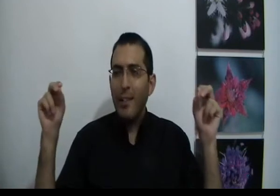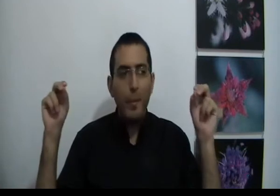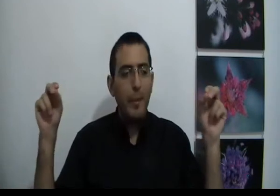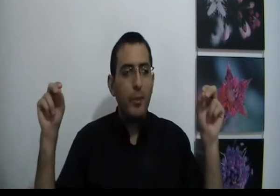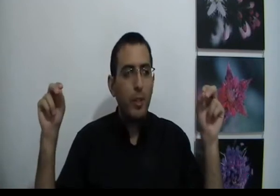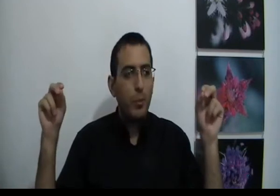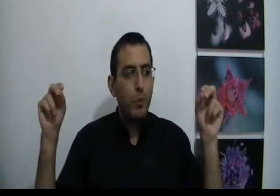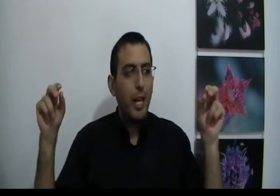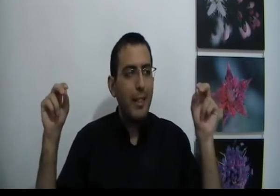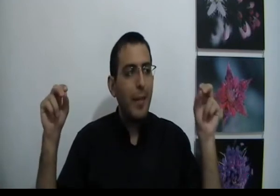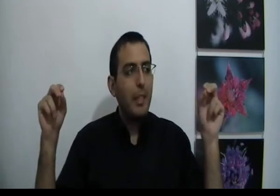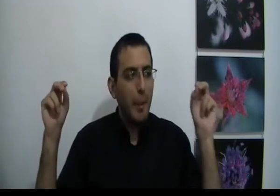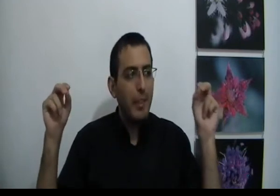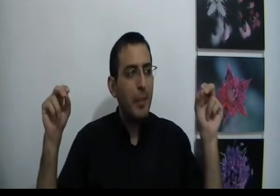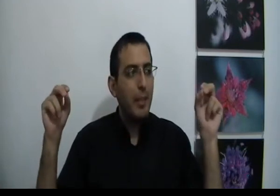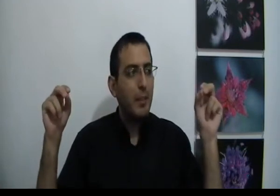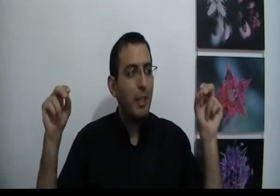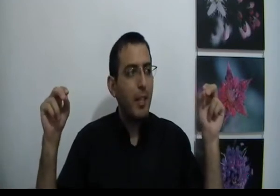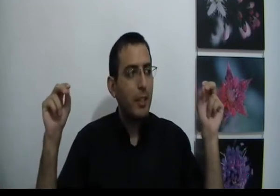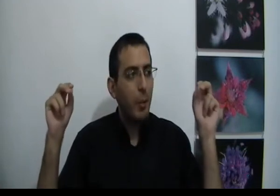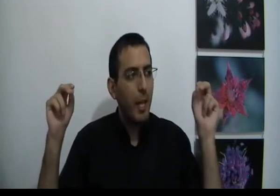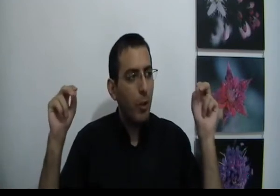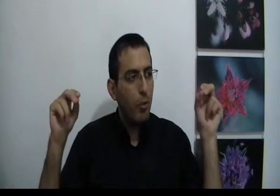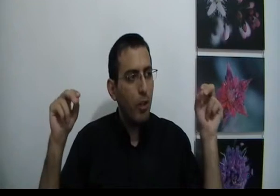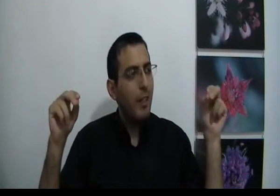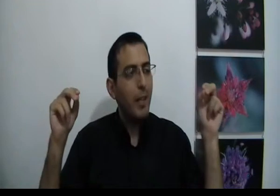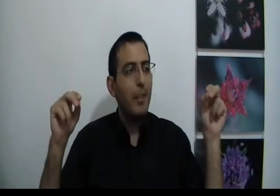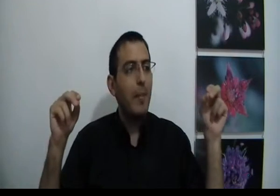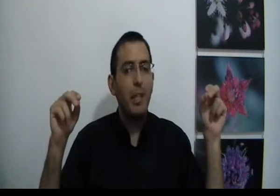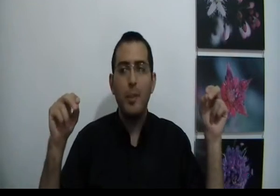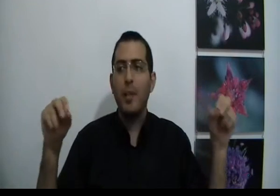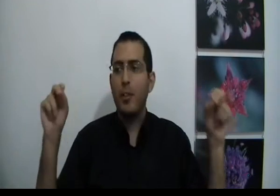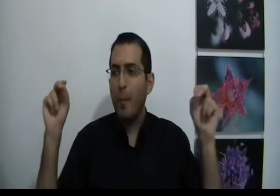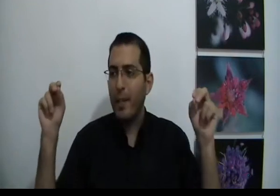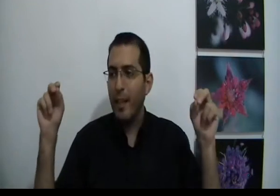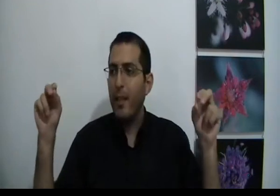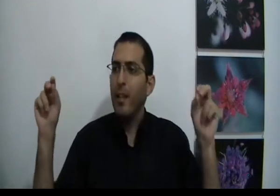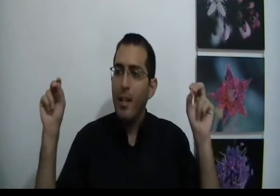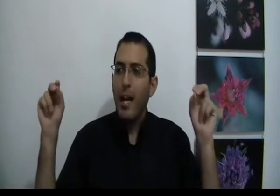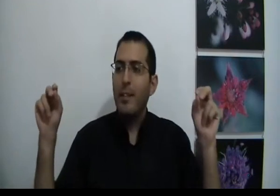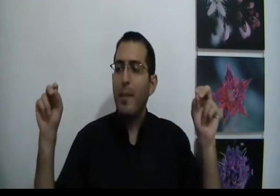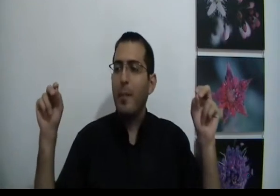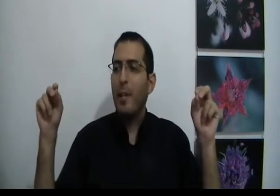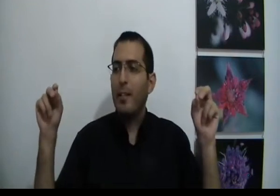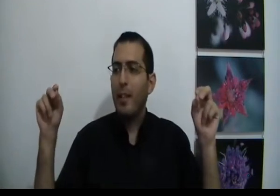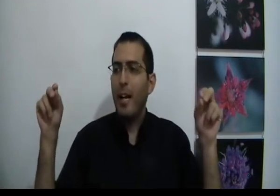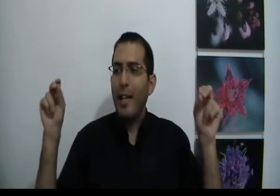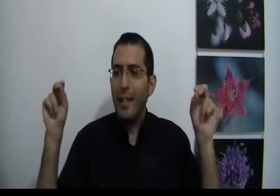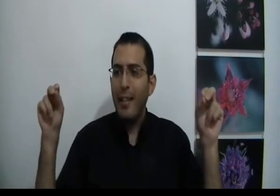אתה באמת רוצה להיות מאושר, עד כמה אתה באמת אמיתי עם עצמך, כשאתה אומר הכל טוב עד כמה אתה אמיתי עם עצמך, כשאתה מקטר עד כמה אתה מקטר, העניין